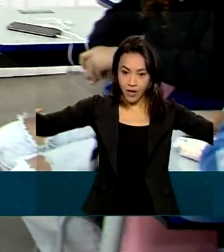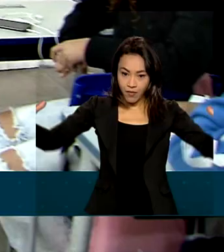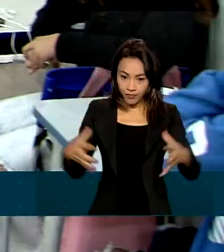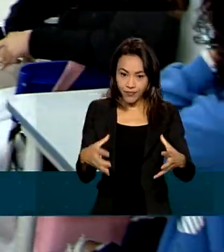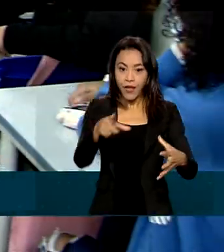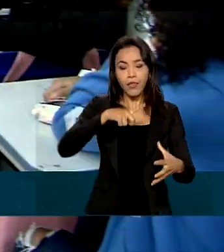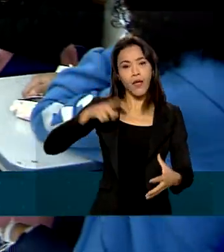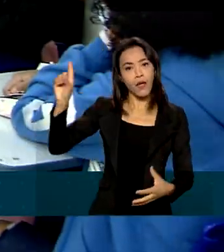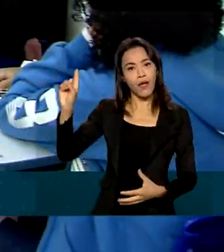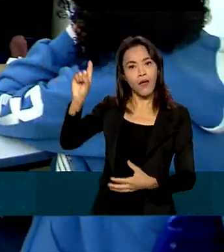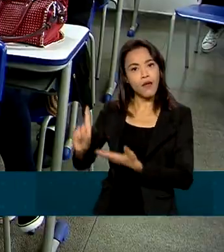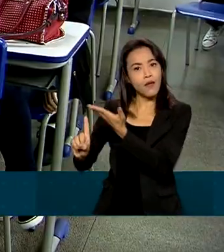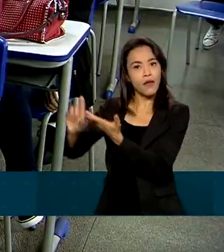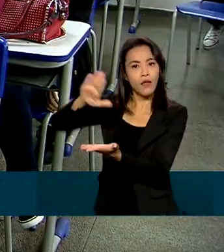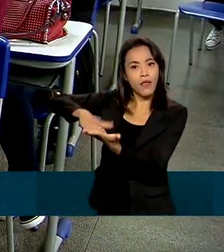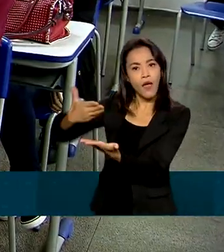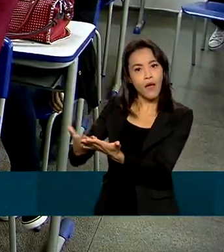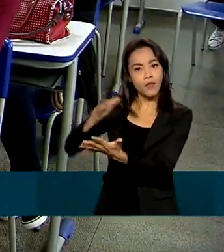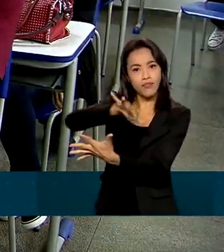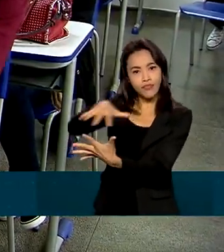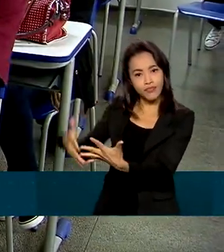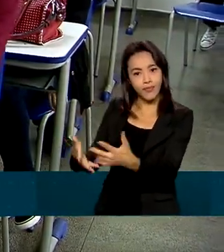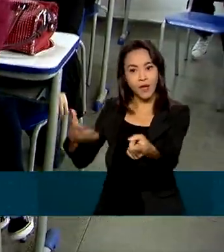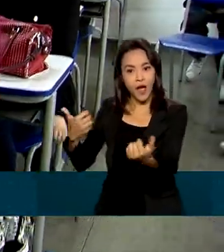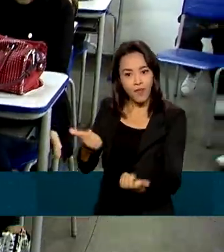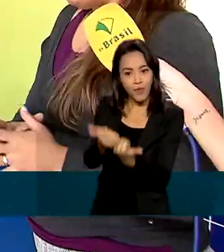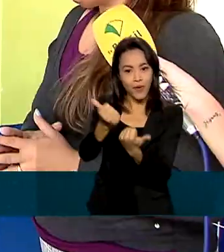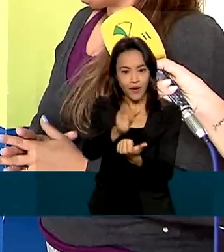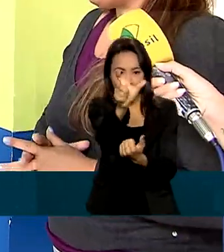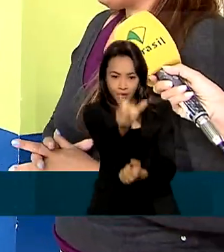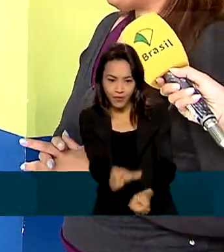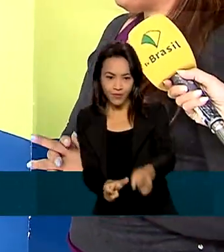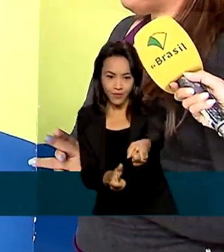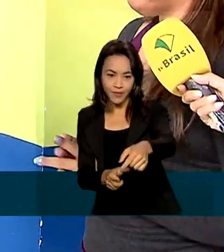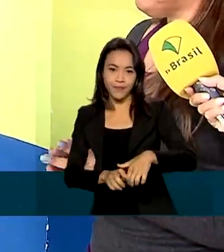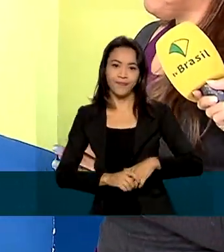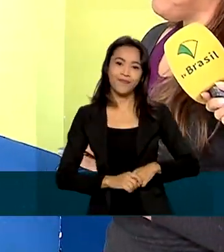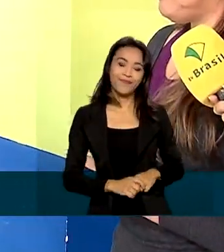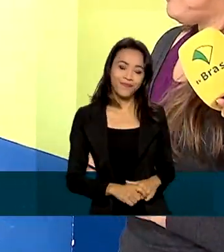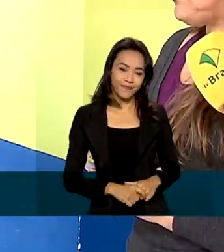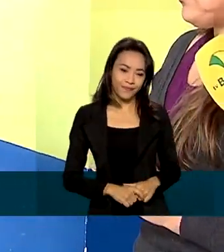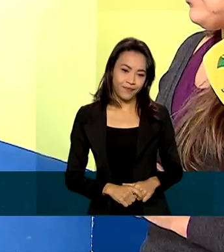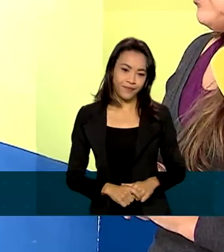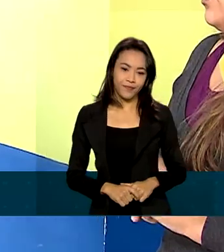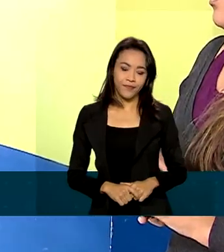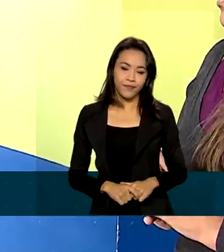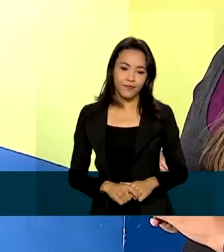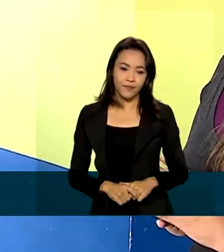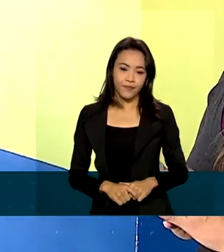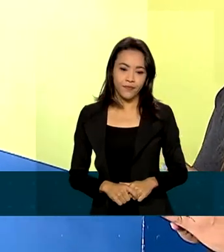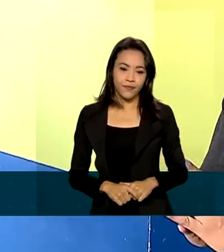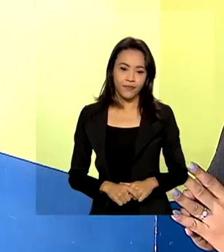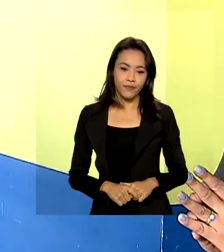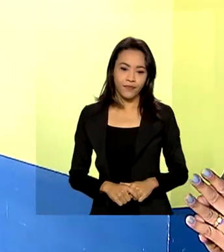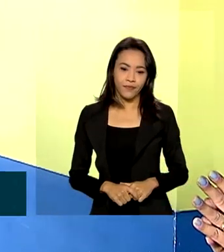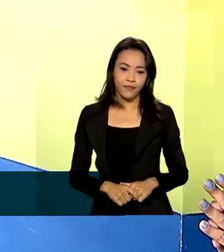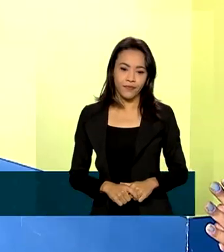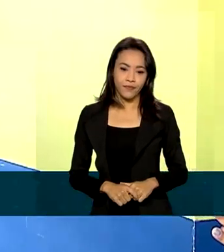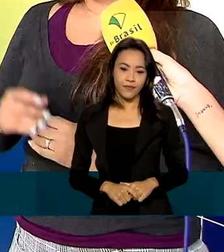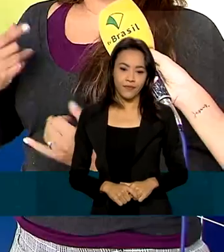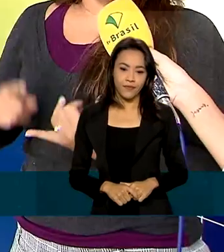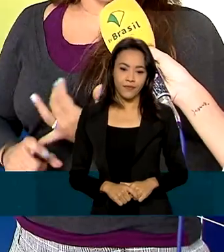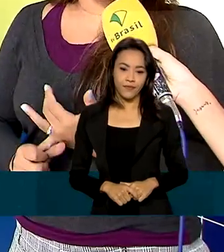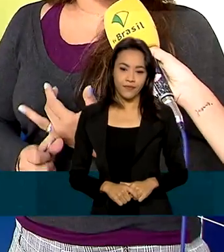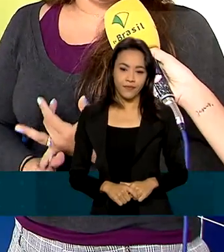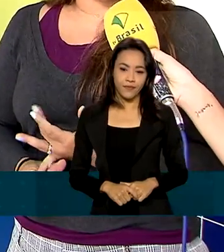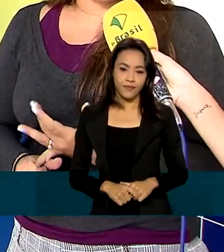Contam com o intérprete de Libras, uma baita ajuda ao Peterson. Ele acredita que essa inclusão, ela promove um desenvolvimento maior,